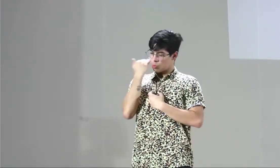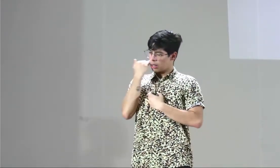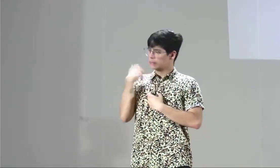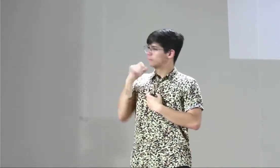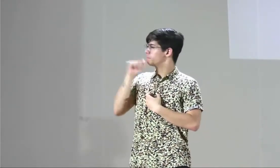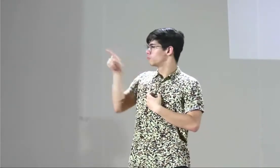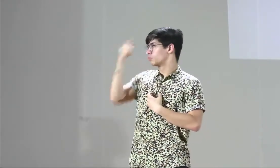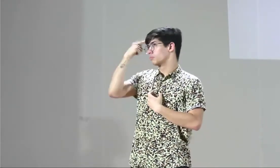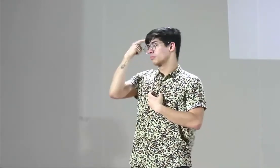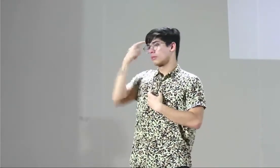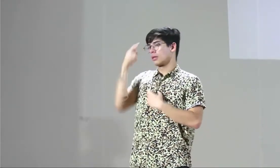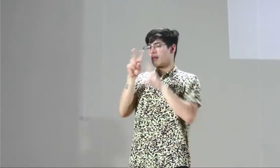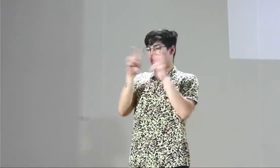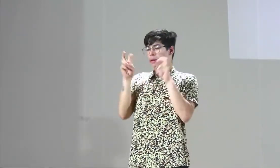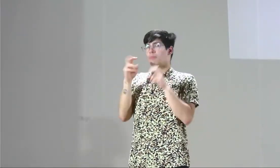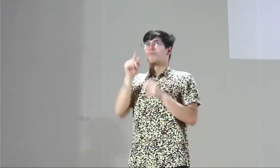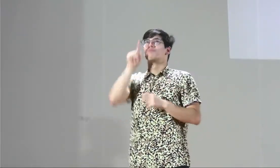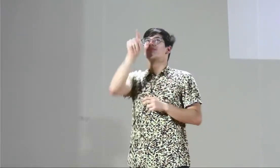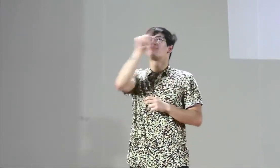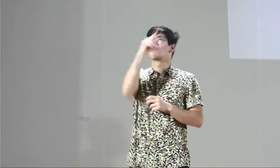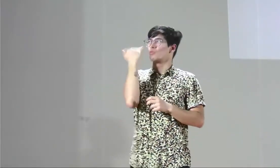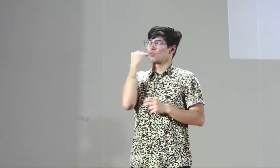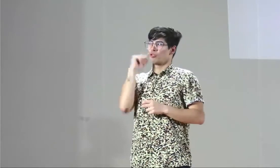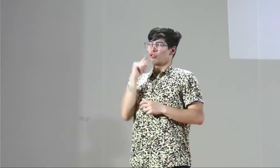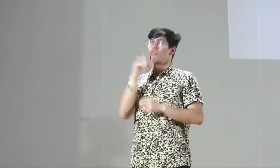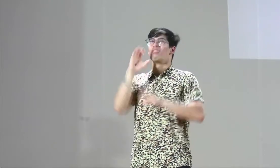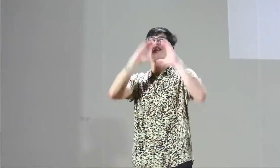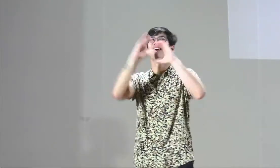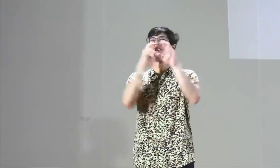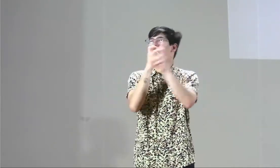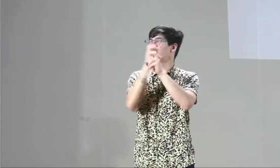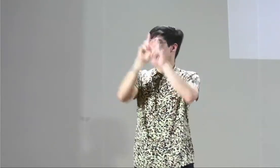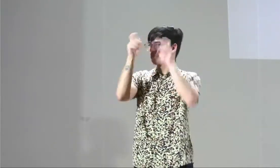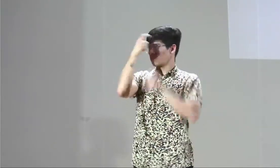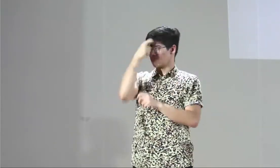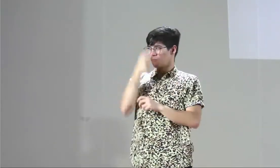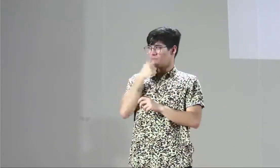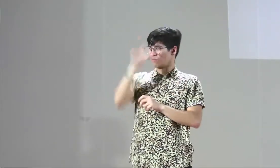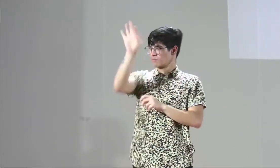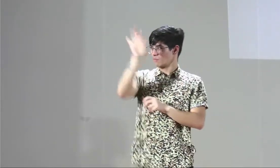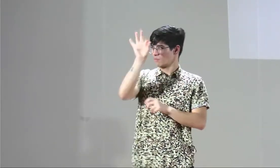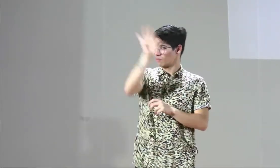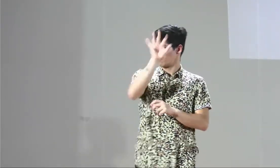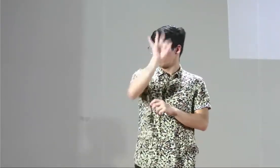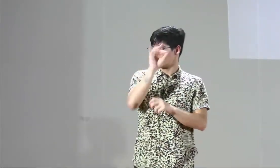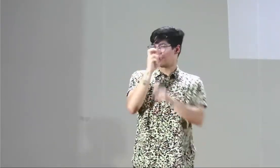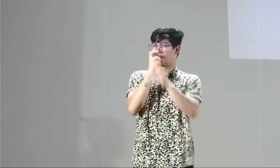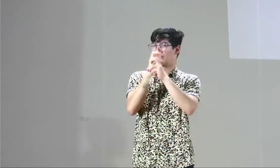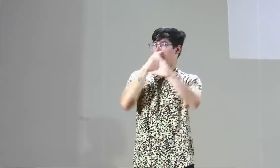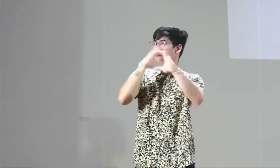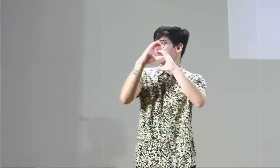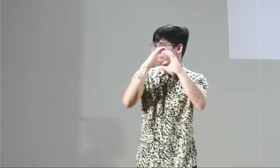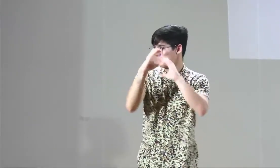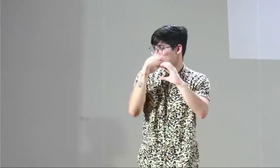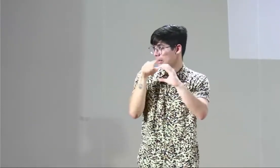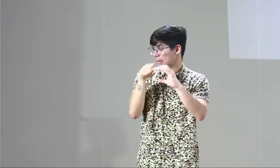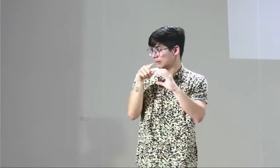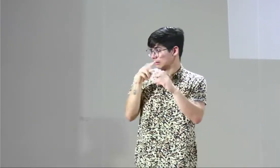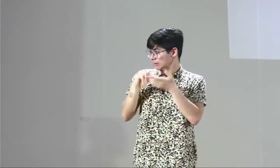se habla de la urinación hacia las mujeres, se ve que las mujeres a veces es complejo comunicarse con